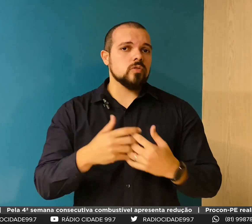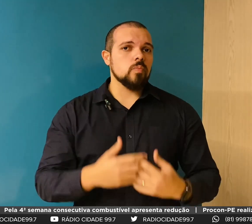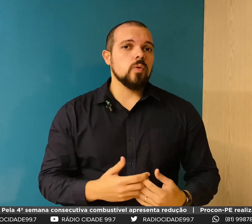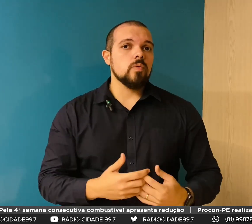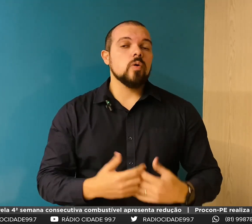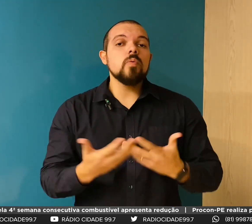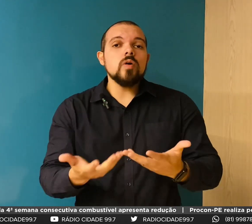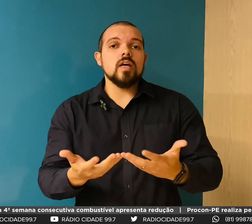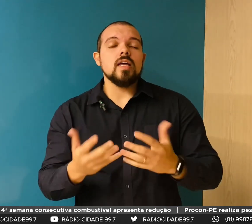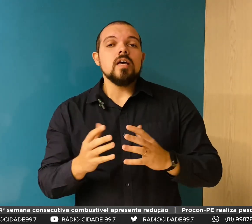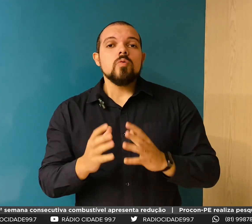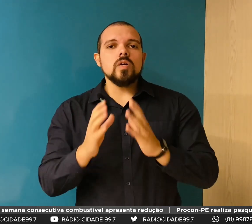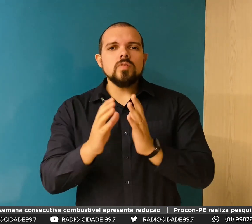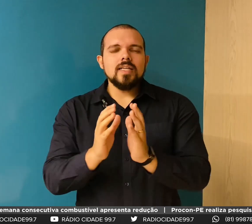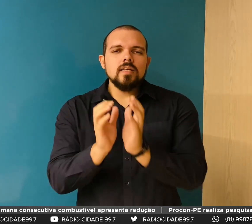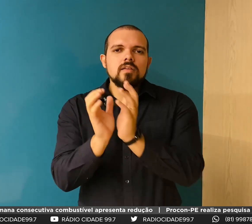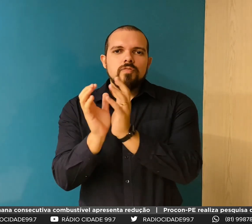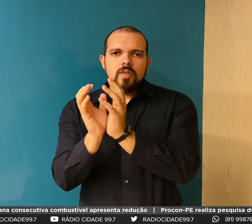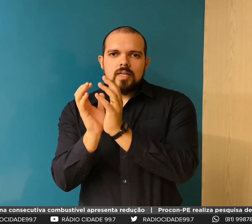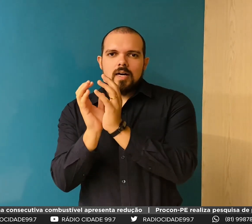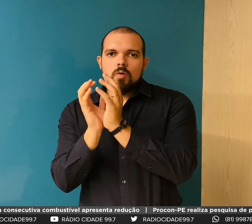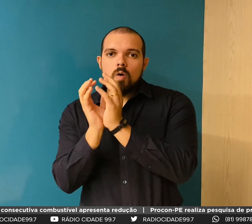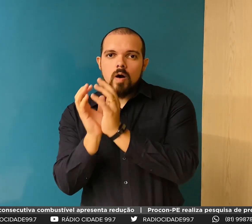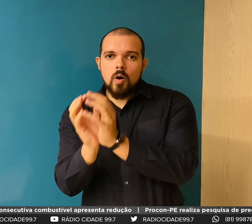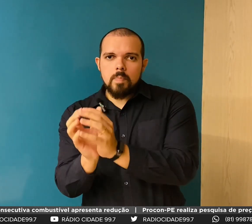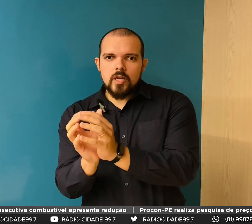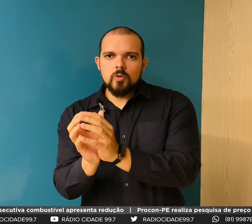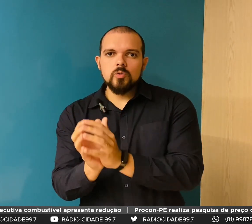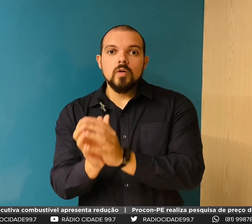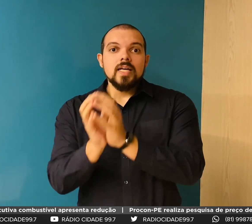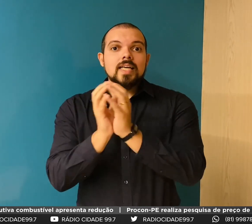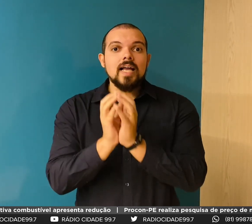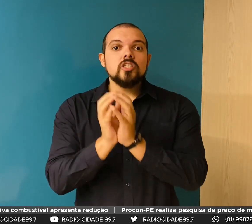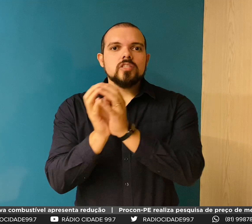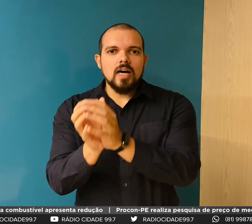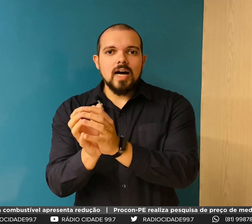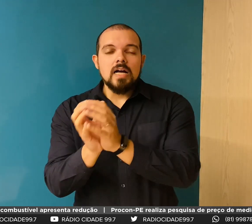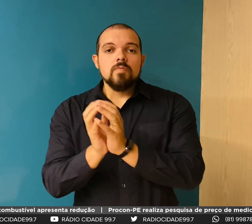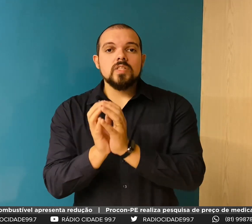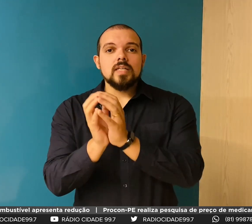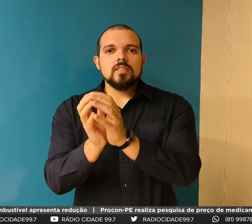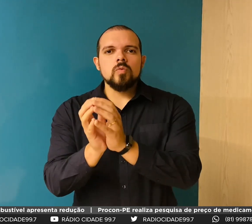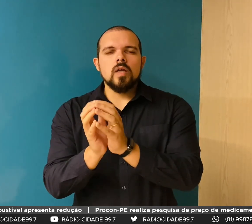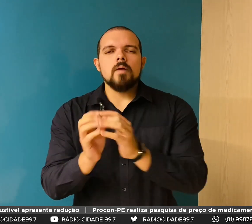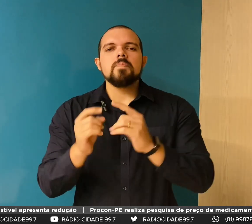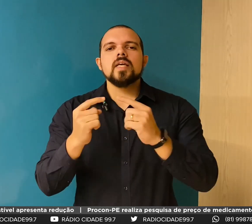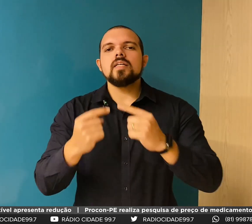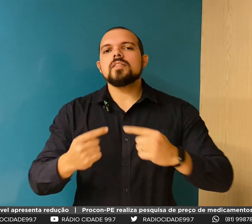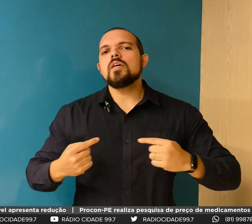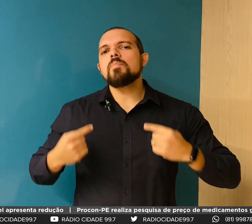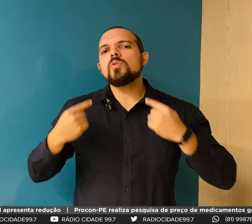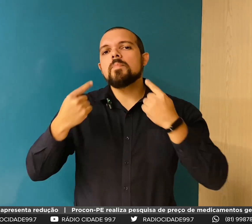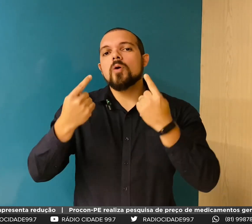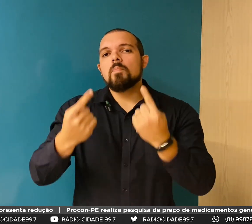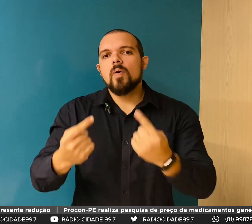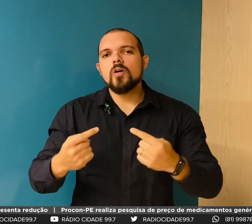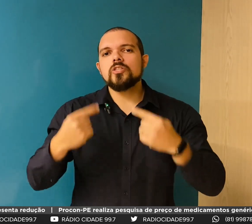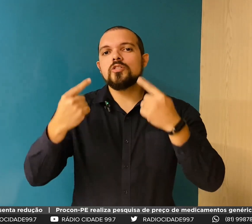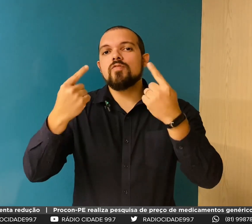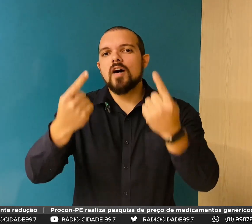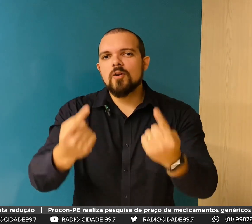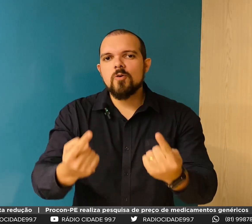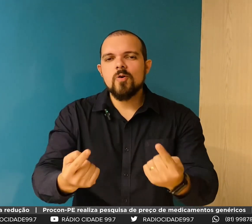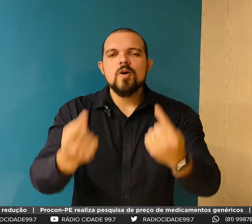característica do seu público. Por quê? Quando você identifica qual é o período que ela está, você está dizendo o quê? Que tipo de